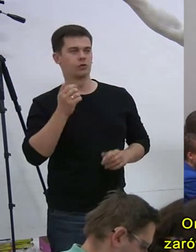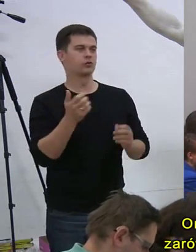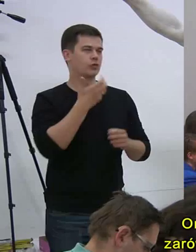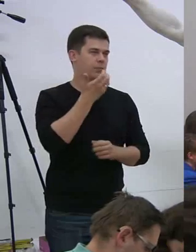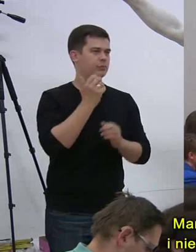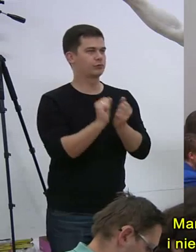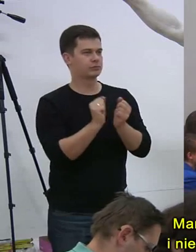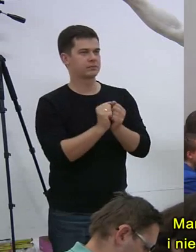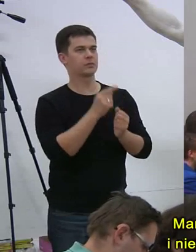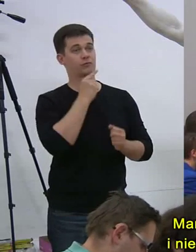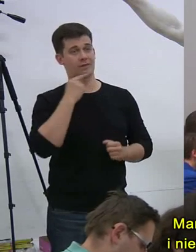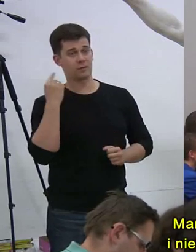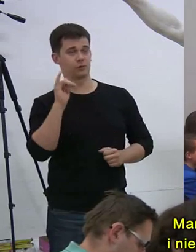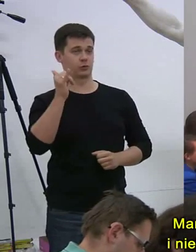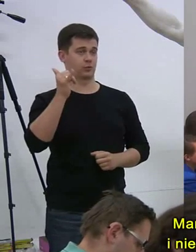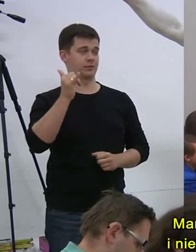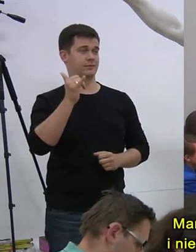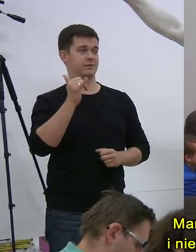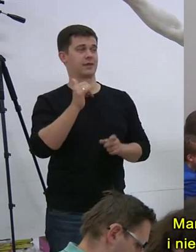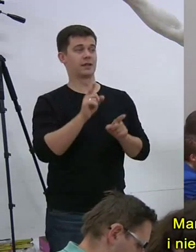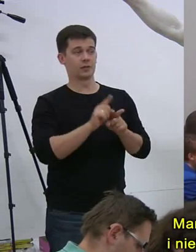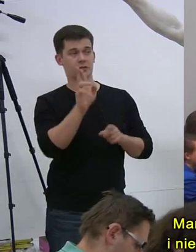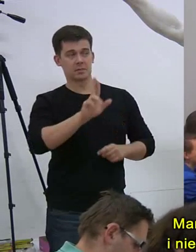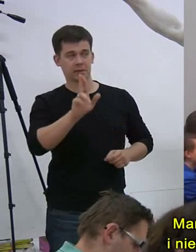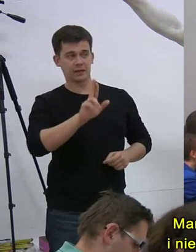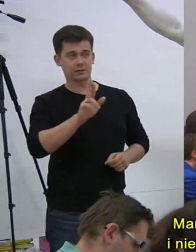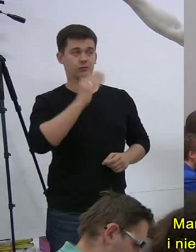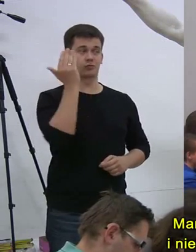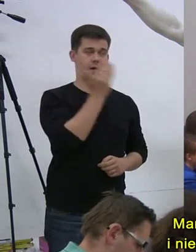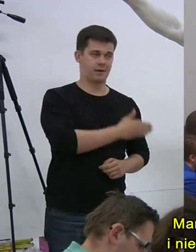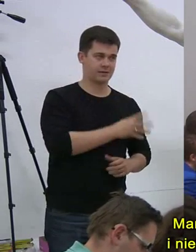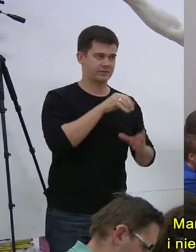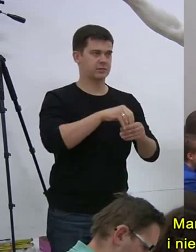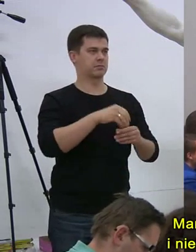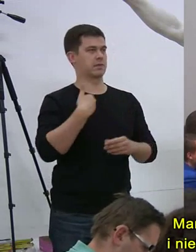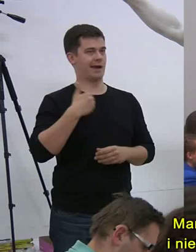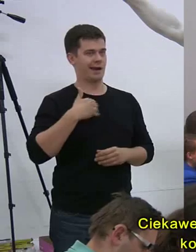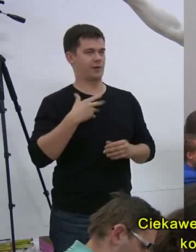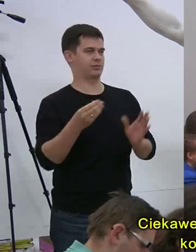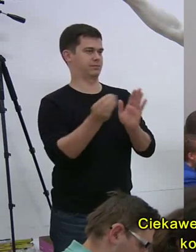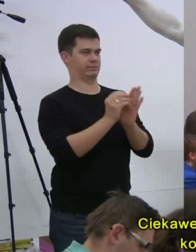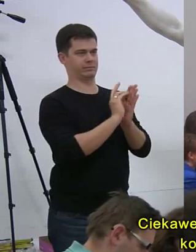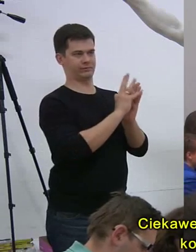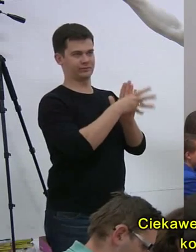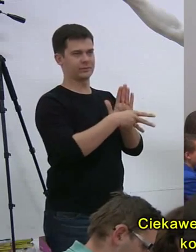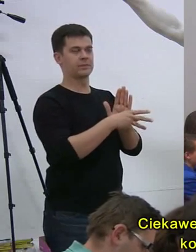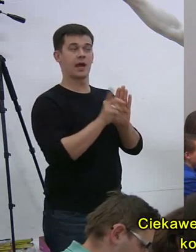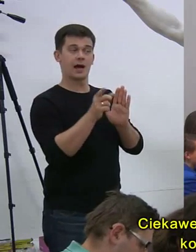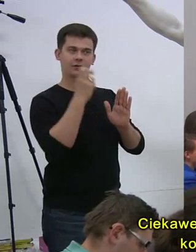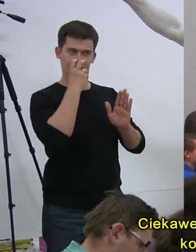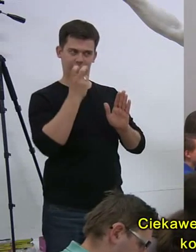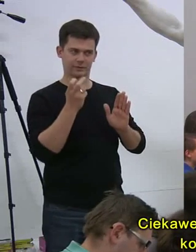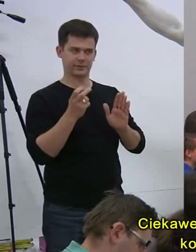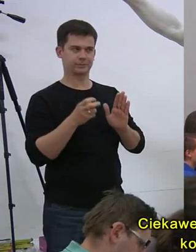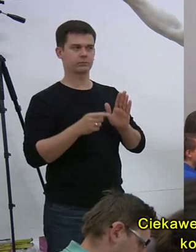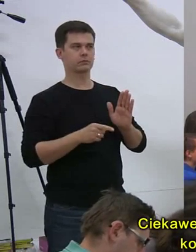jak i zimne. Mamy i cerwony, i żółty, i niebieski, i czarny, i biały. Ciekawe jest to, że